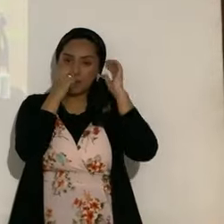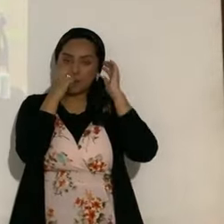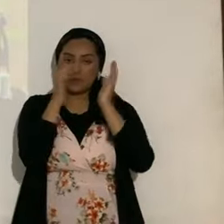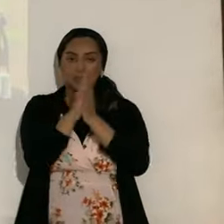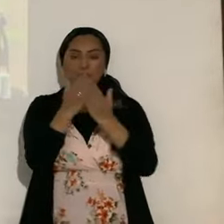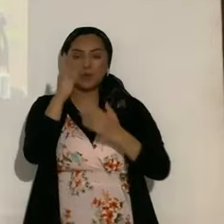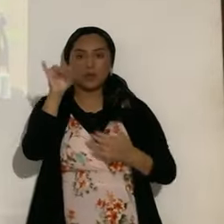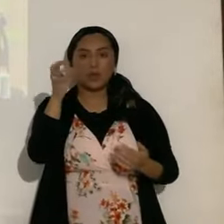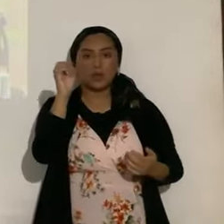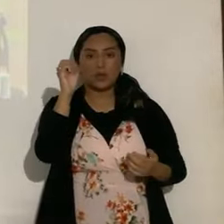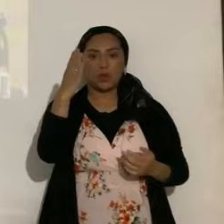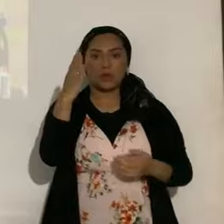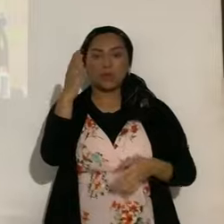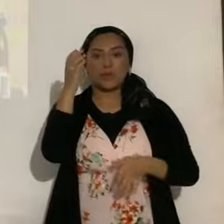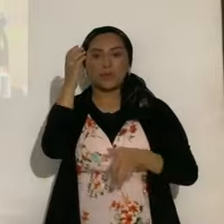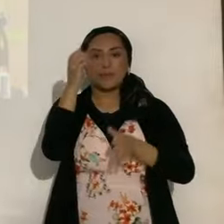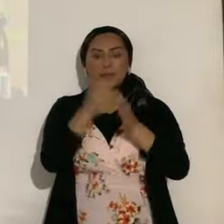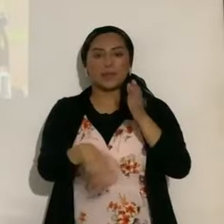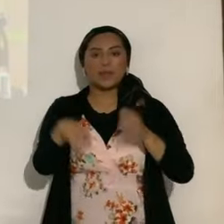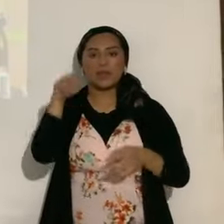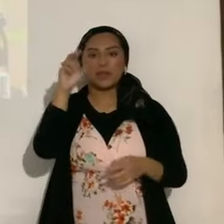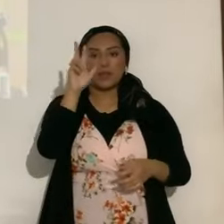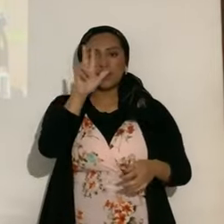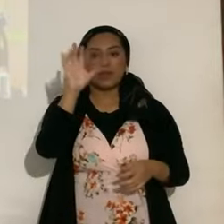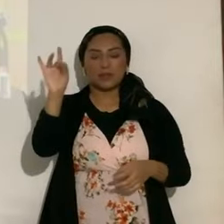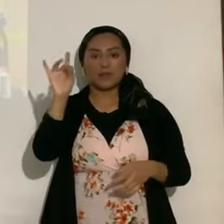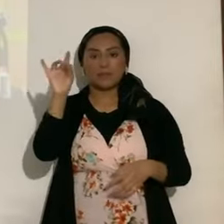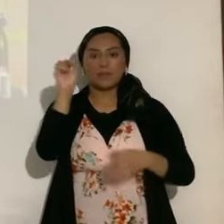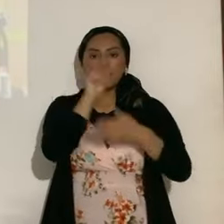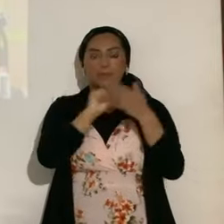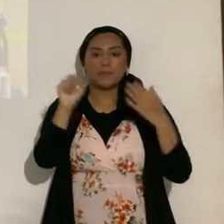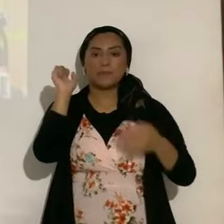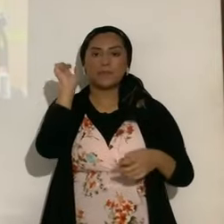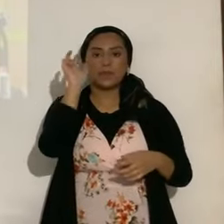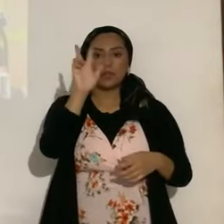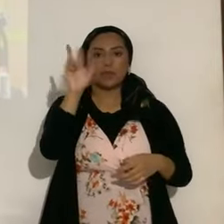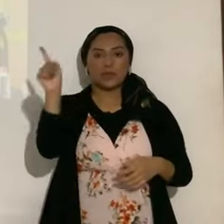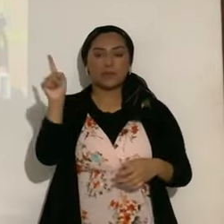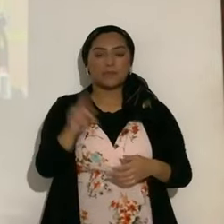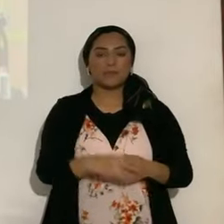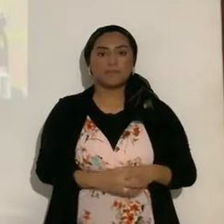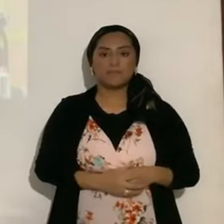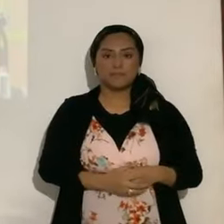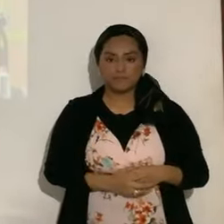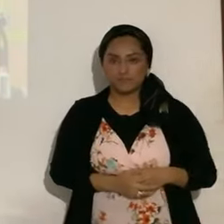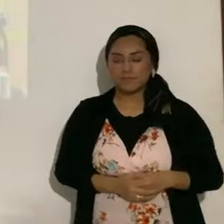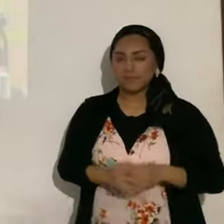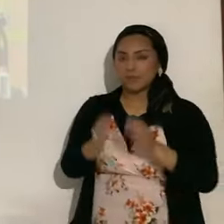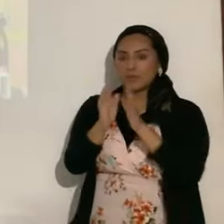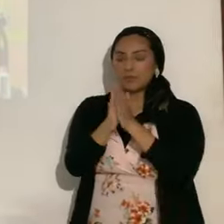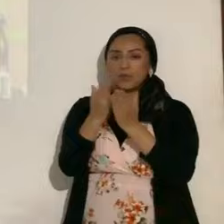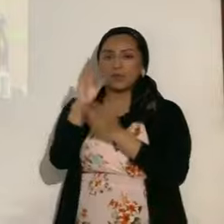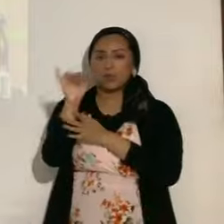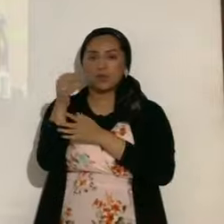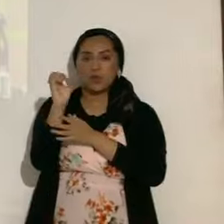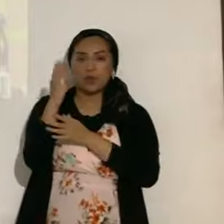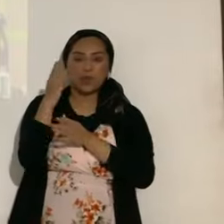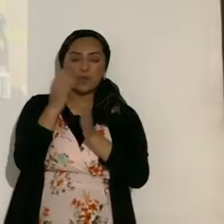en el capítulo 38, en el verso 31, sí, libro de Job, 38, verso